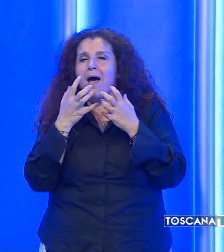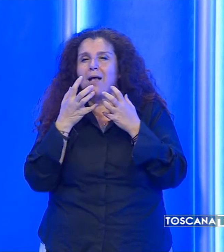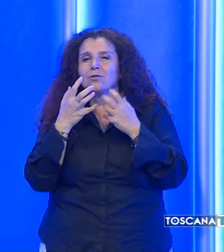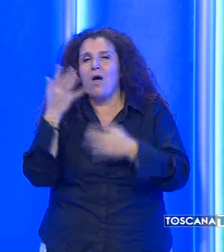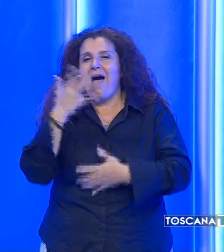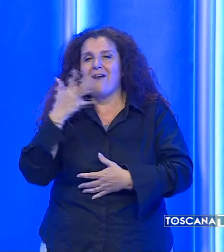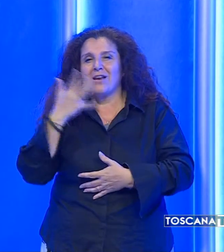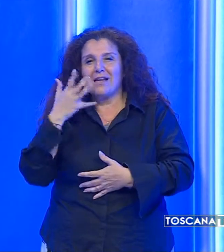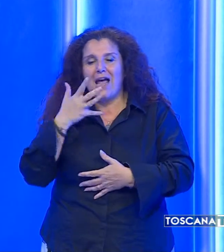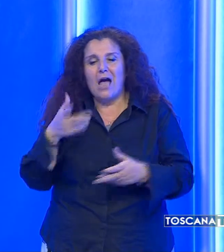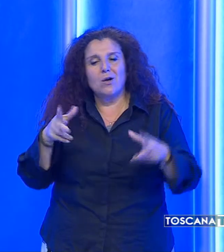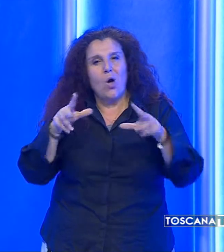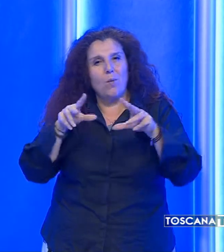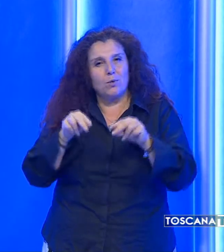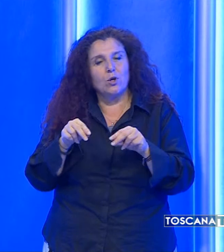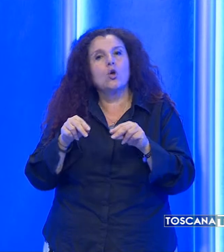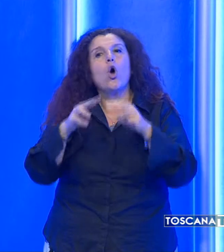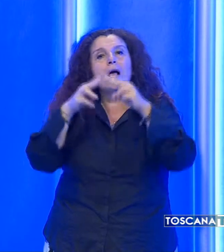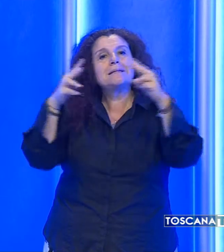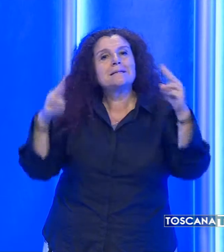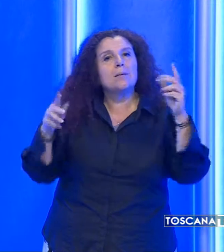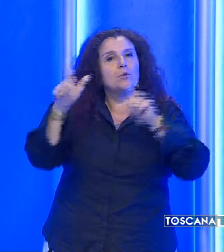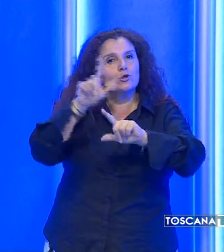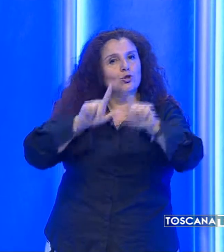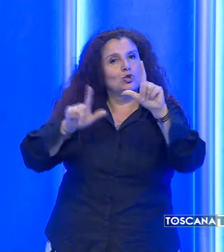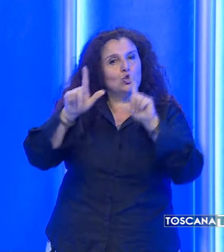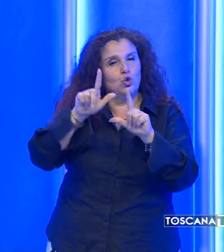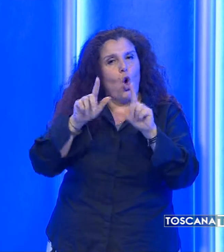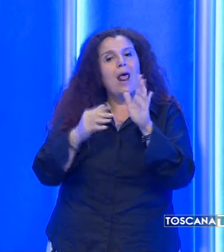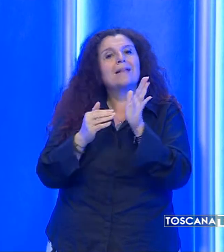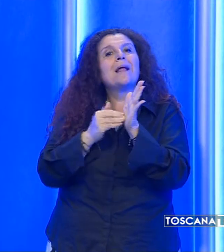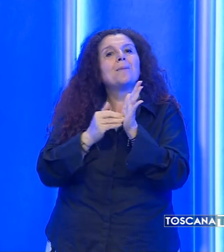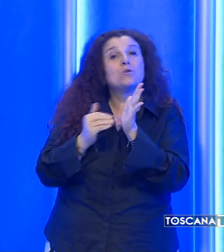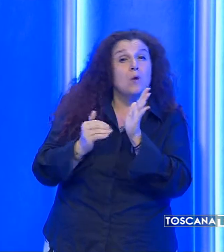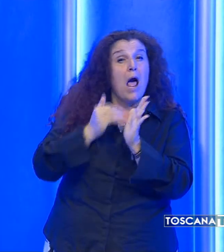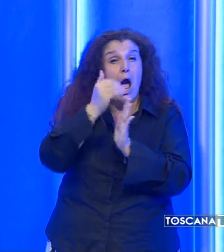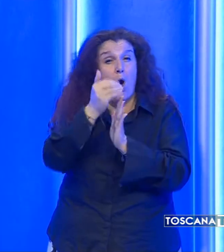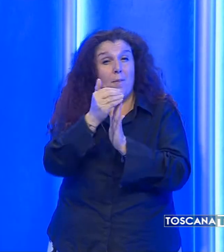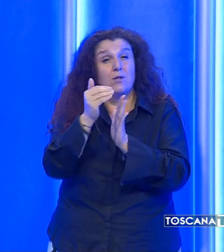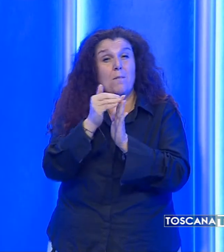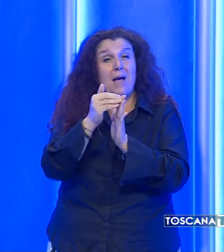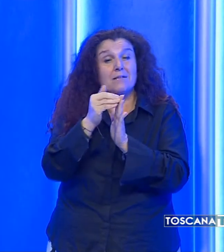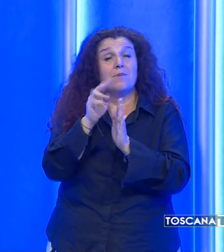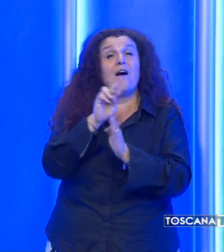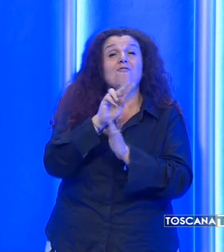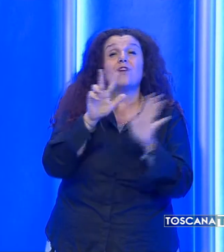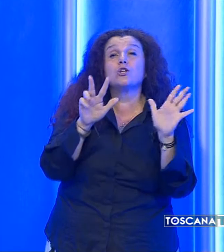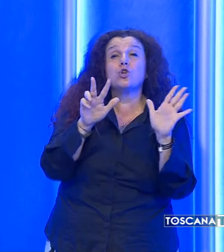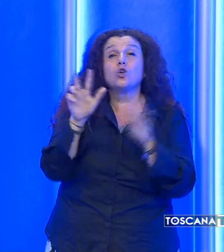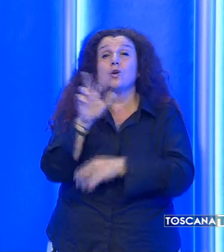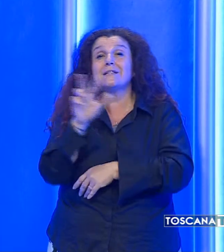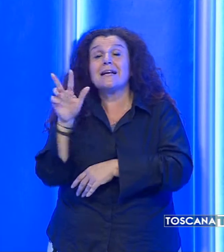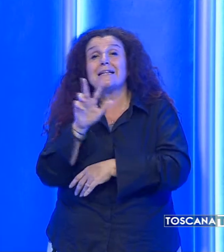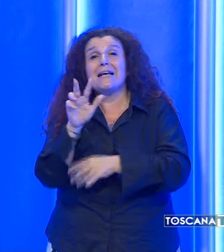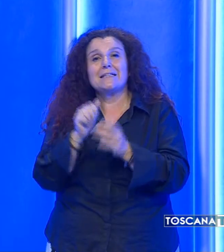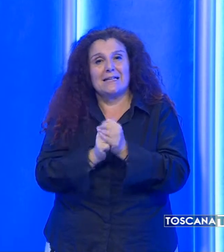rinforzo con tempo stabile e soleggiato. Temperature in aumento, massime tra 28 e 33